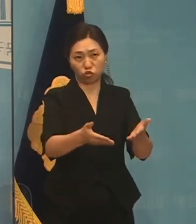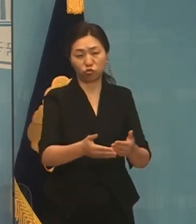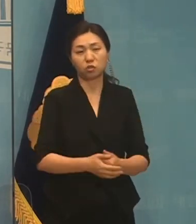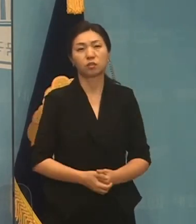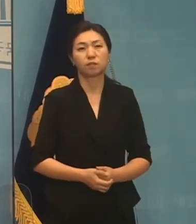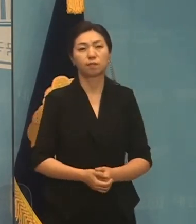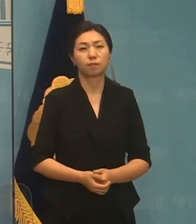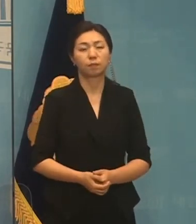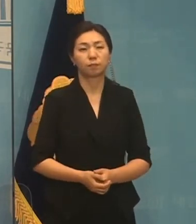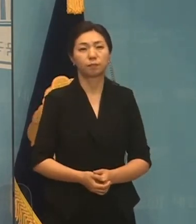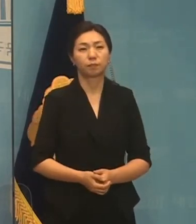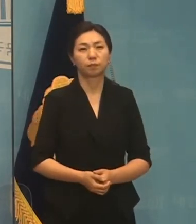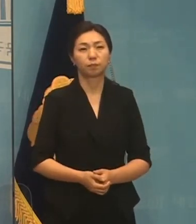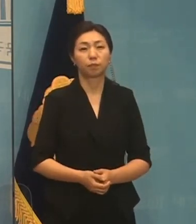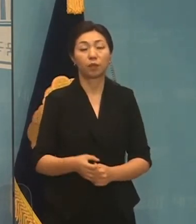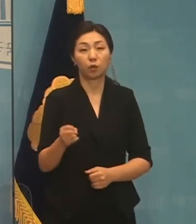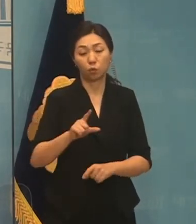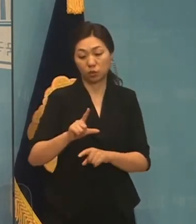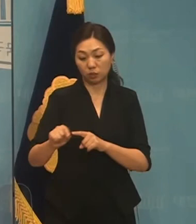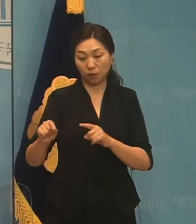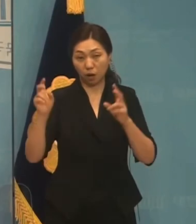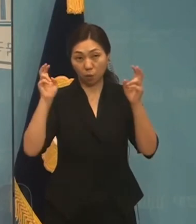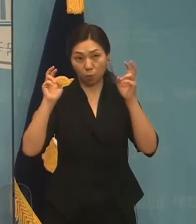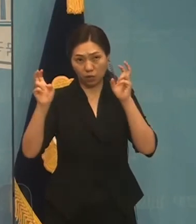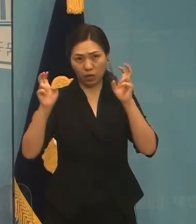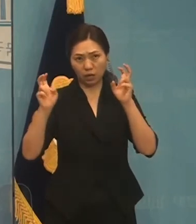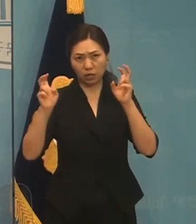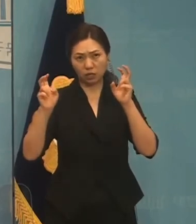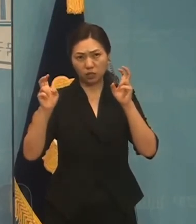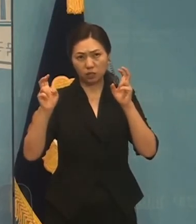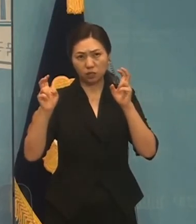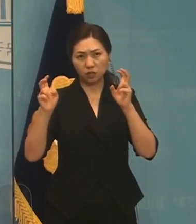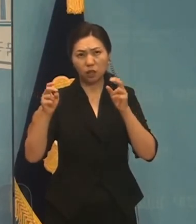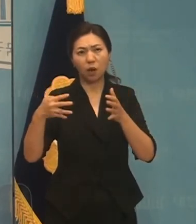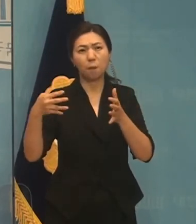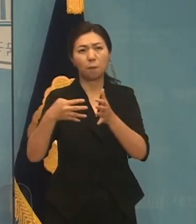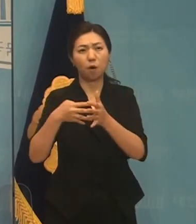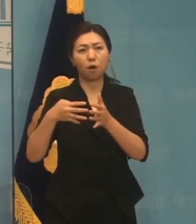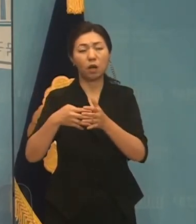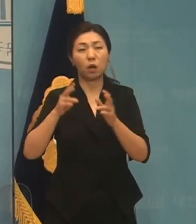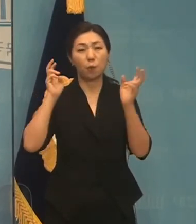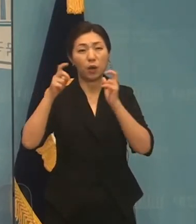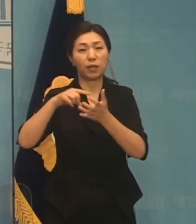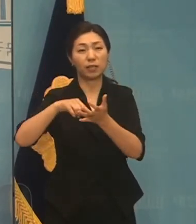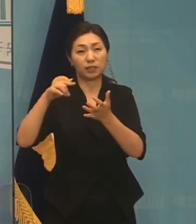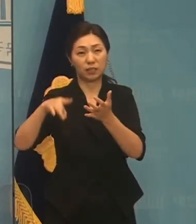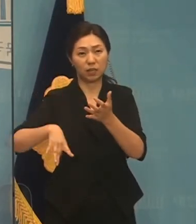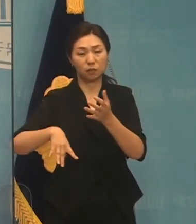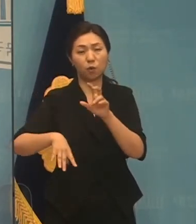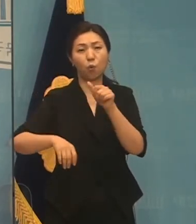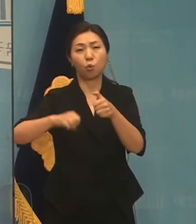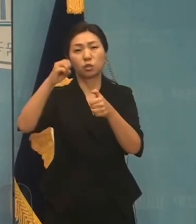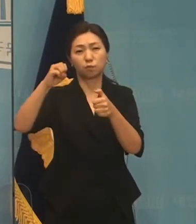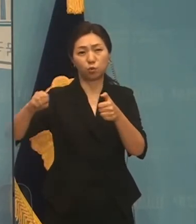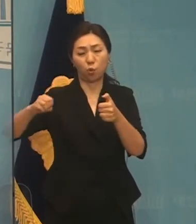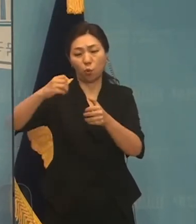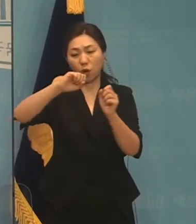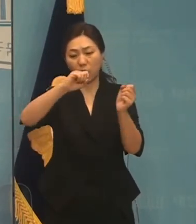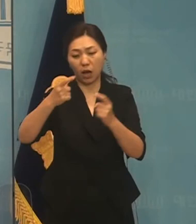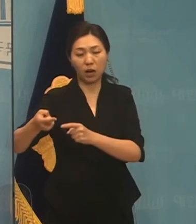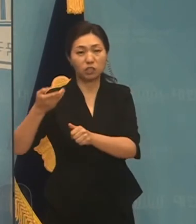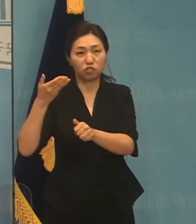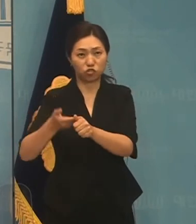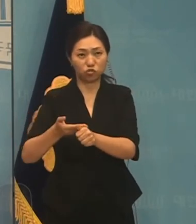부여하겠습니다. 그리고 지방기업에게는 법인세를 50% 이상 감면하겠습니다. 기업이 지방으로